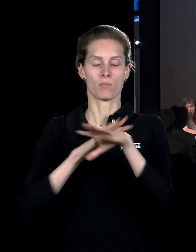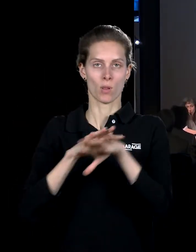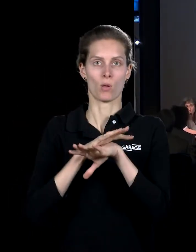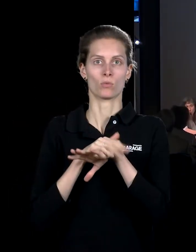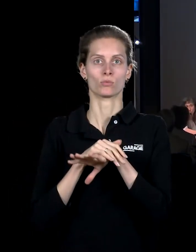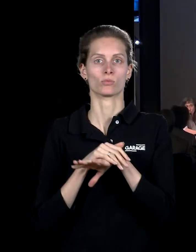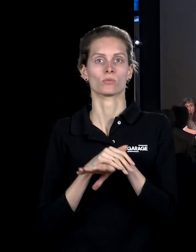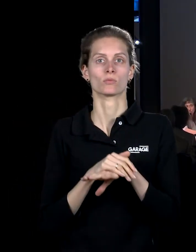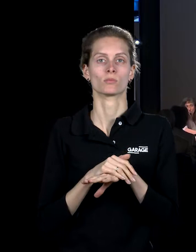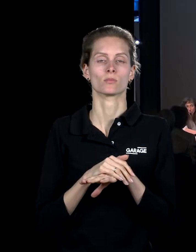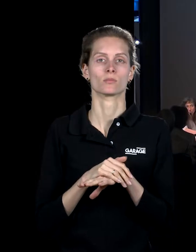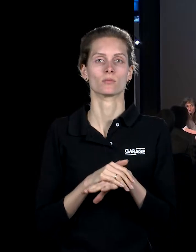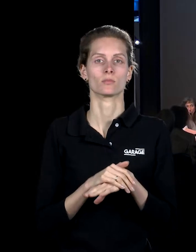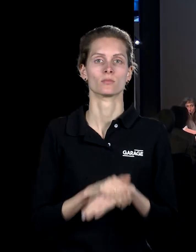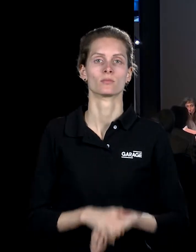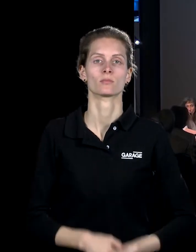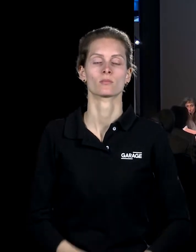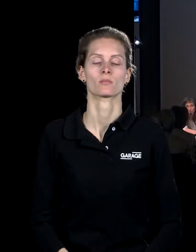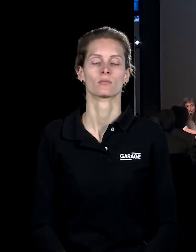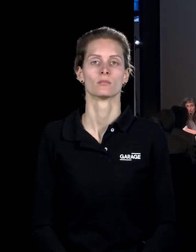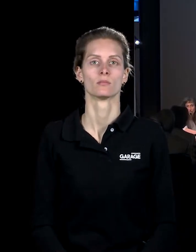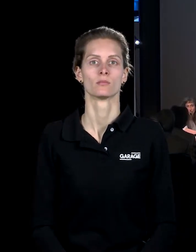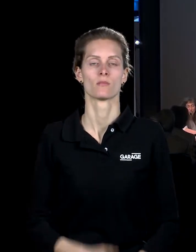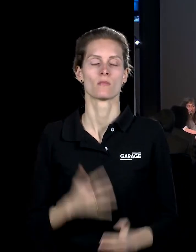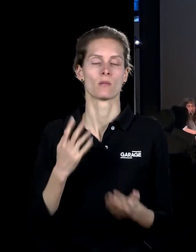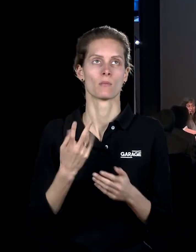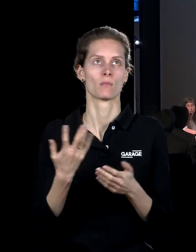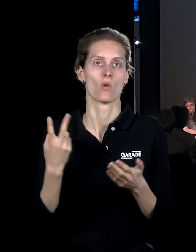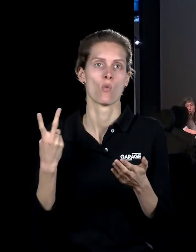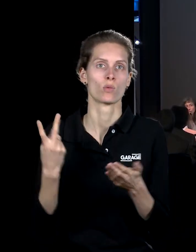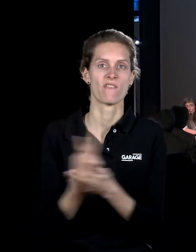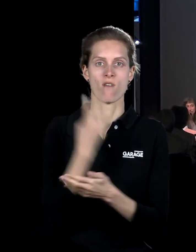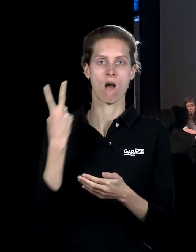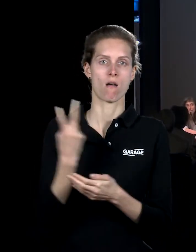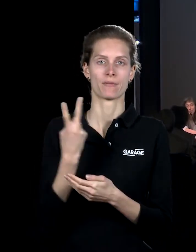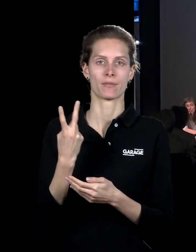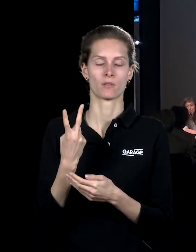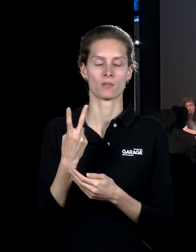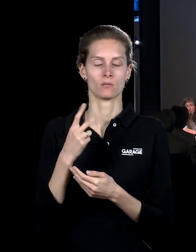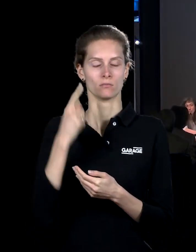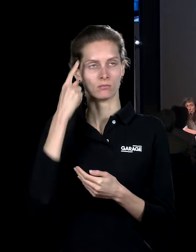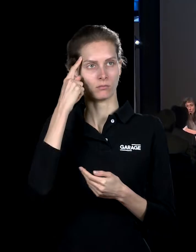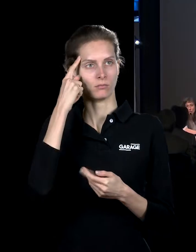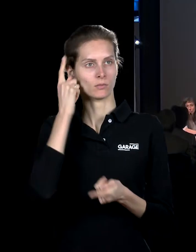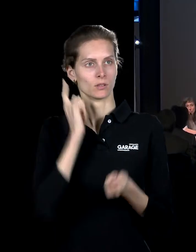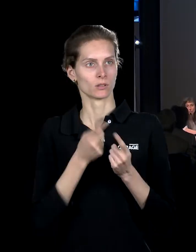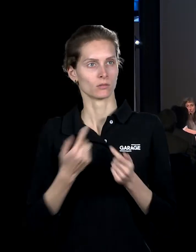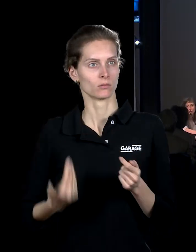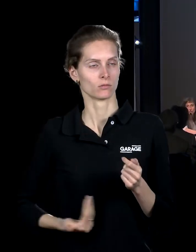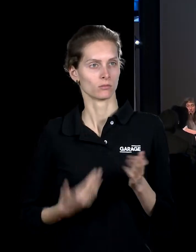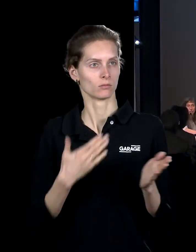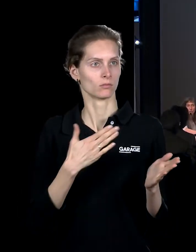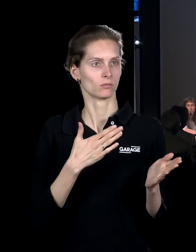Но при этом у тебя за счёт этого удвоения возникает ощущение сдвига реальности, возникает ощущение